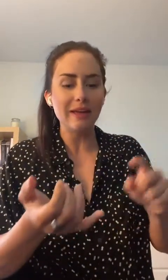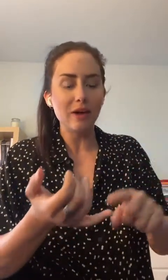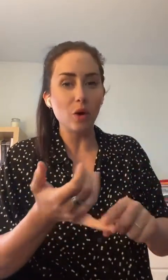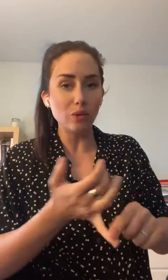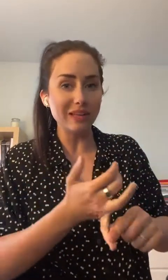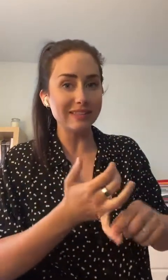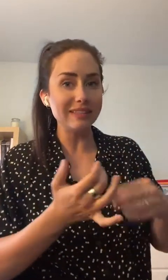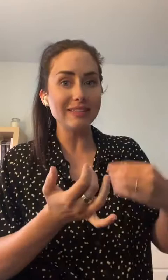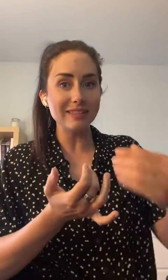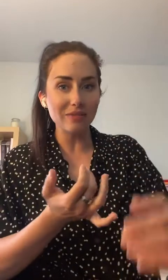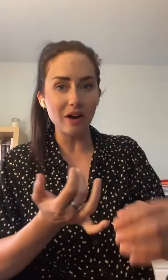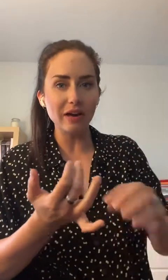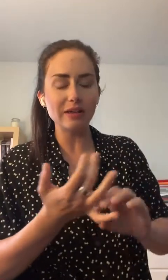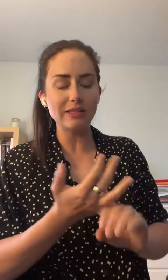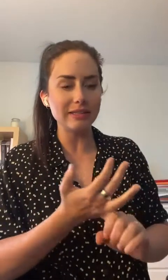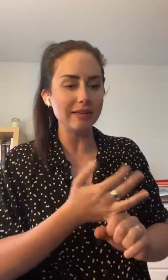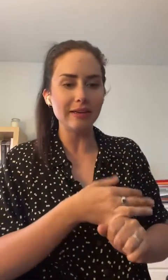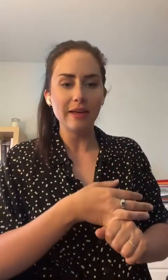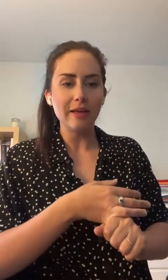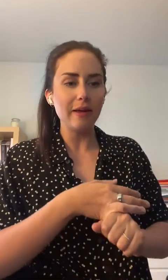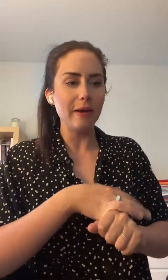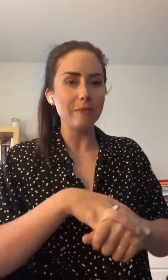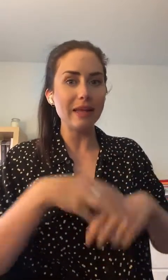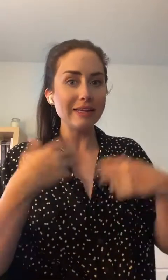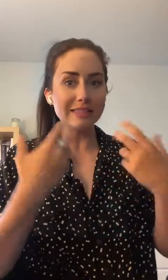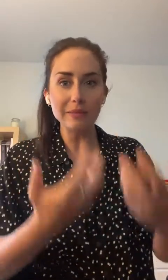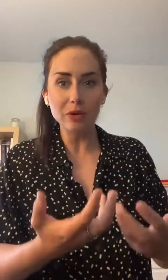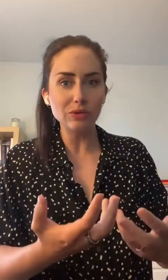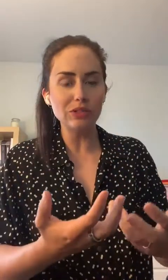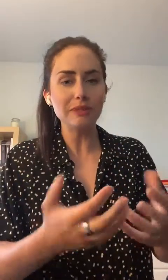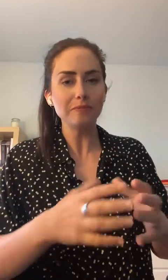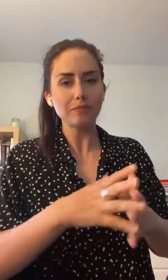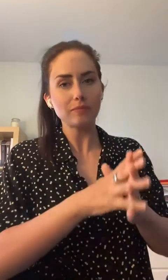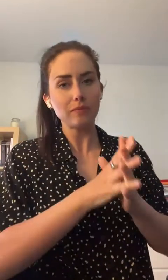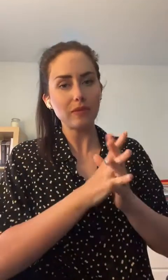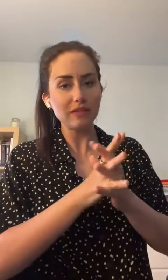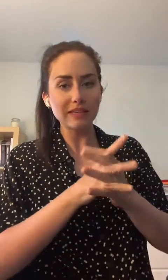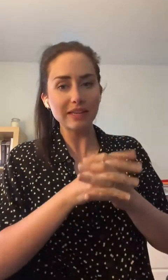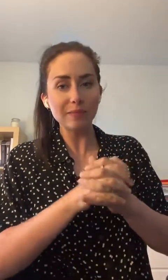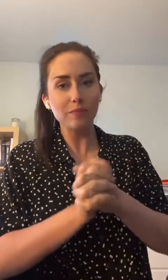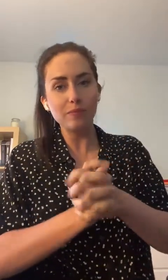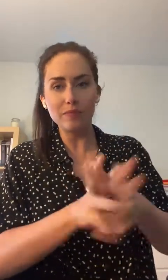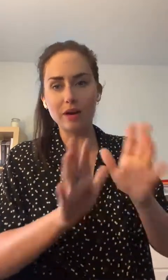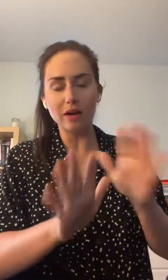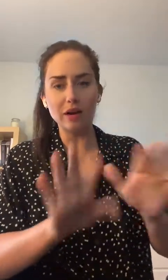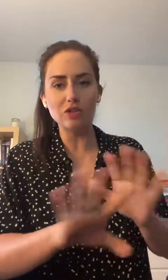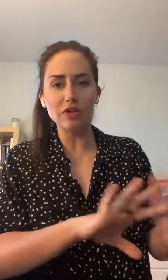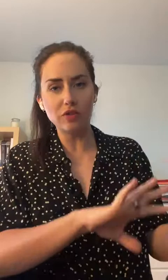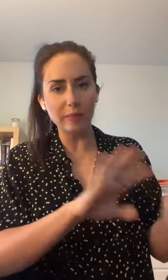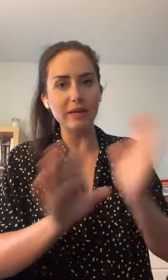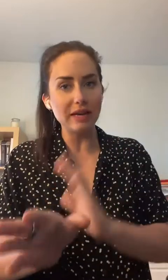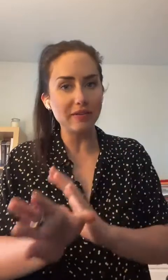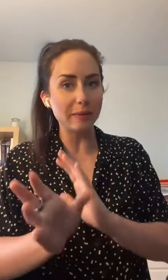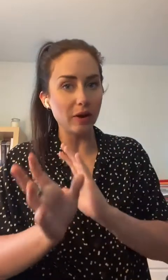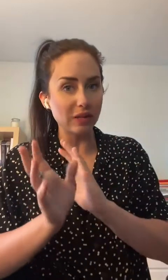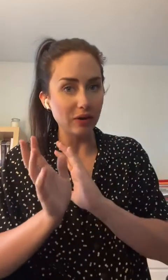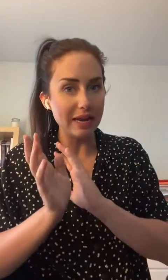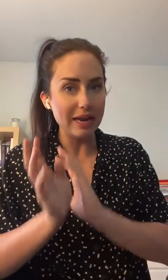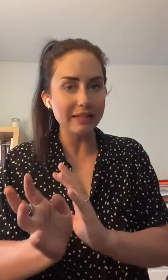rosacée, sévère, style eczéma aussi. Ça serait rendu là, il faut vraiment y aller avec un lait